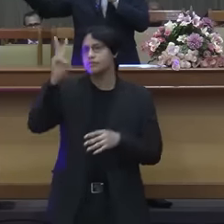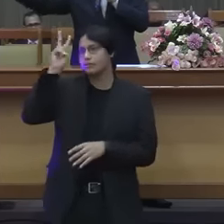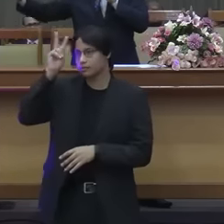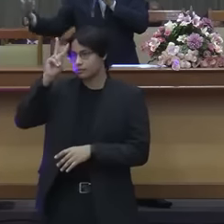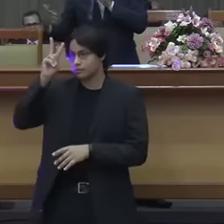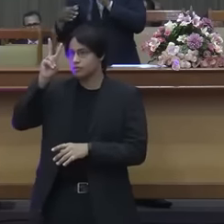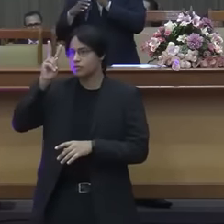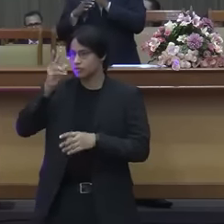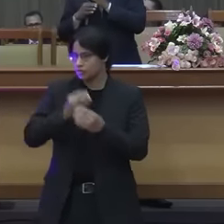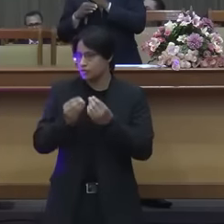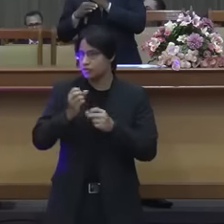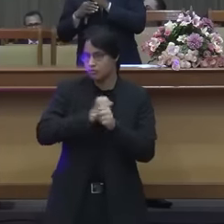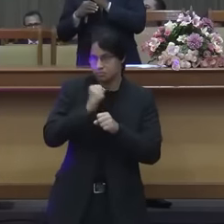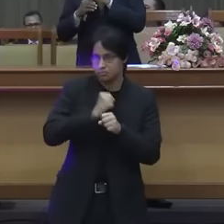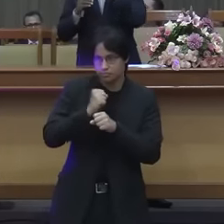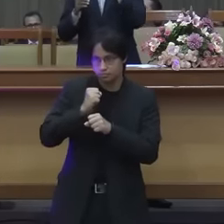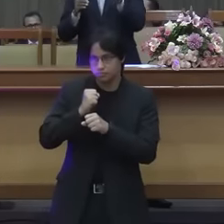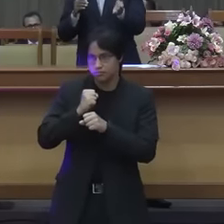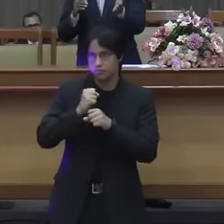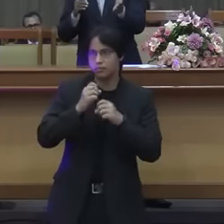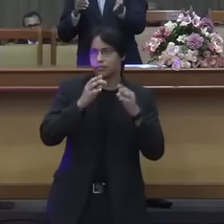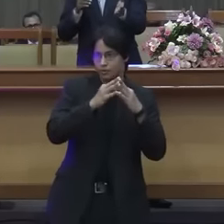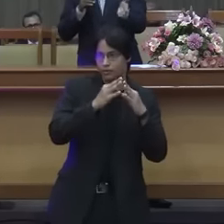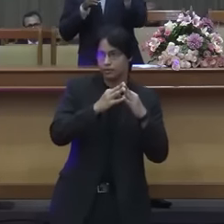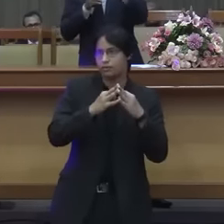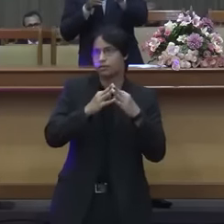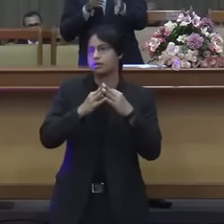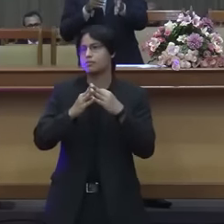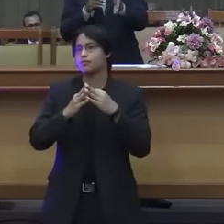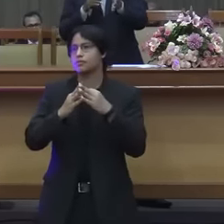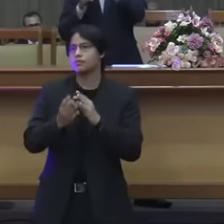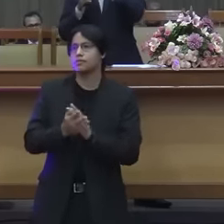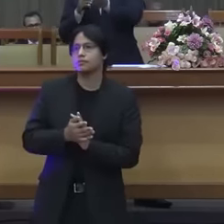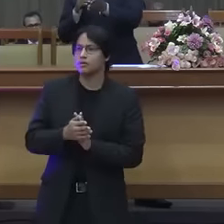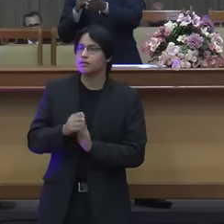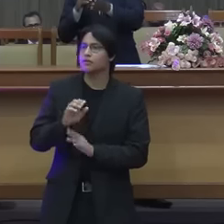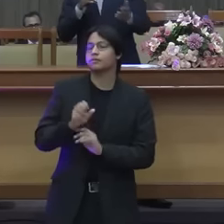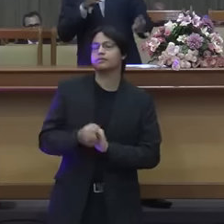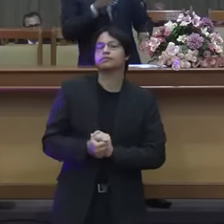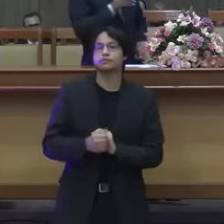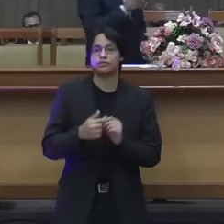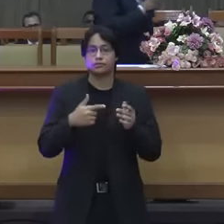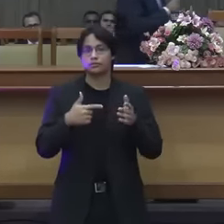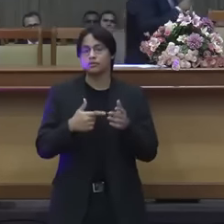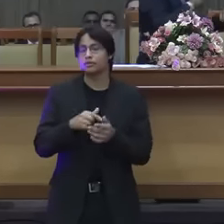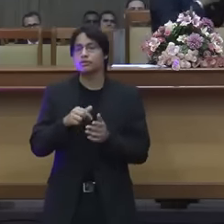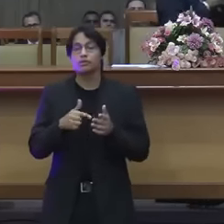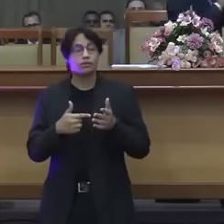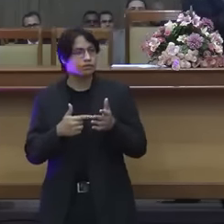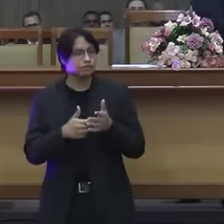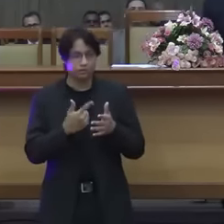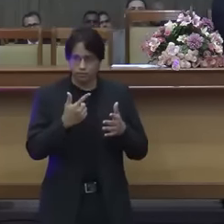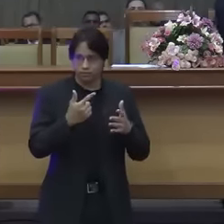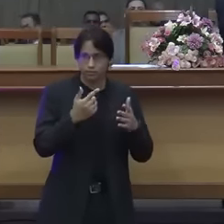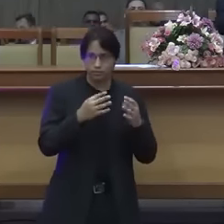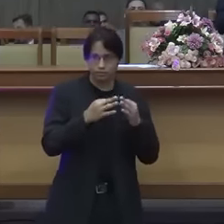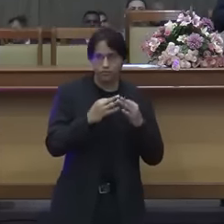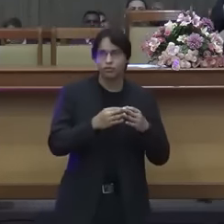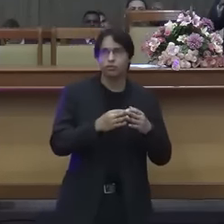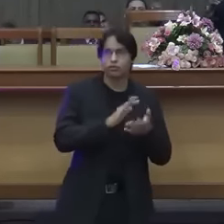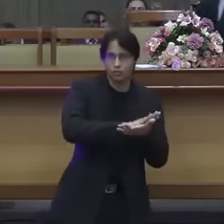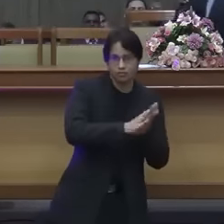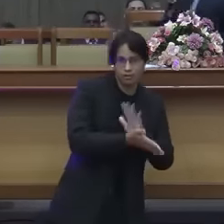construído lá no monte Moreá por Salomão o segundo templo construído por Zorobabel porque foi destruído